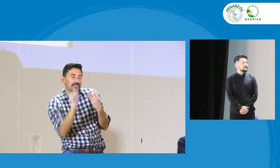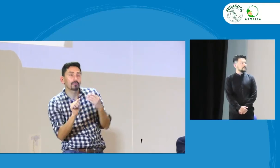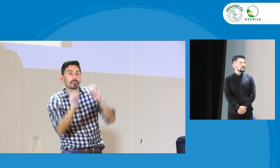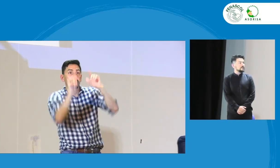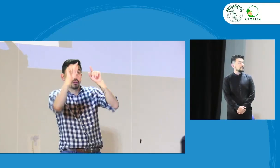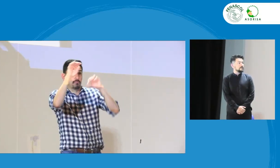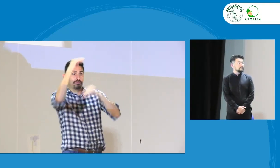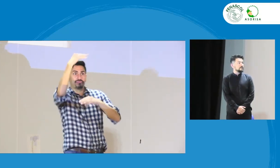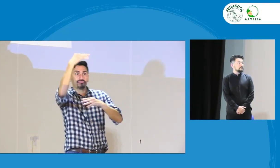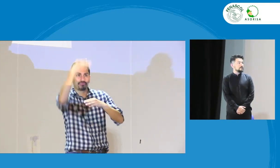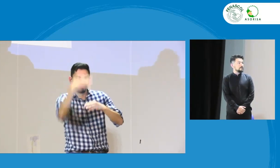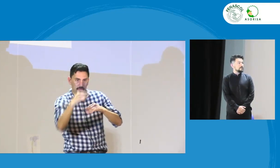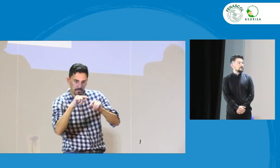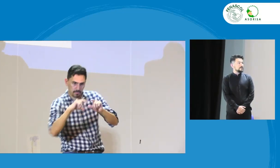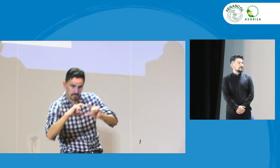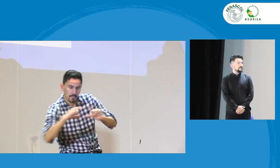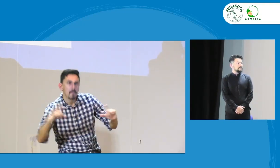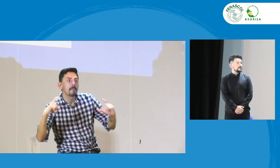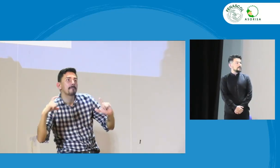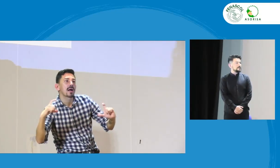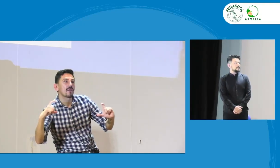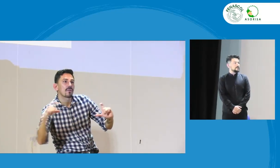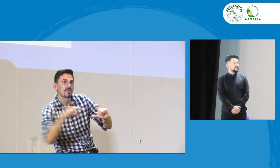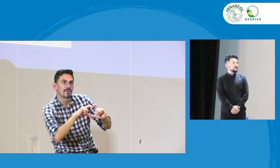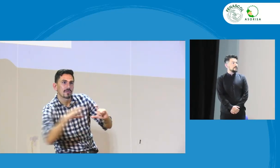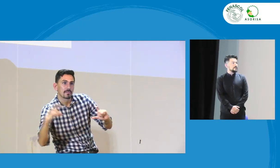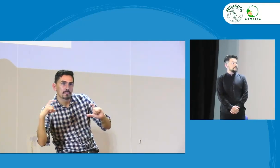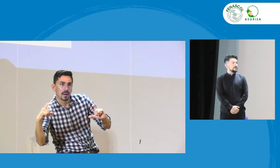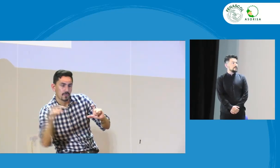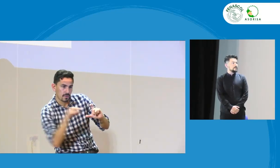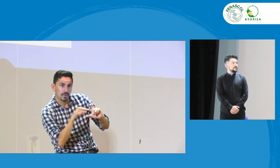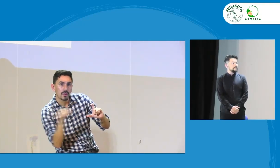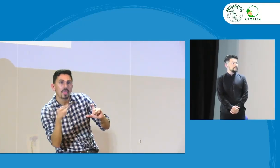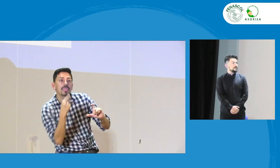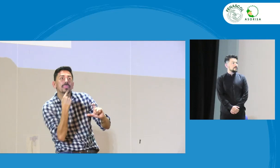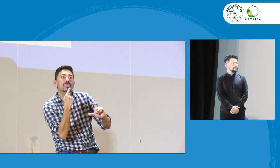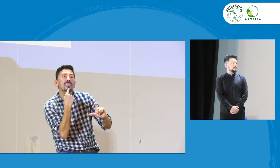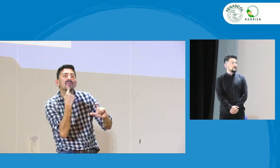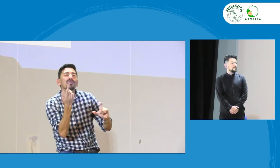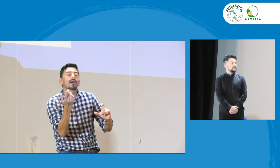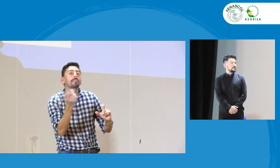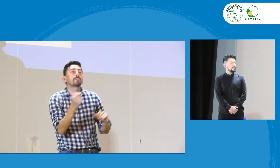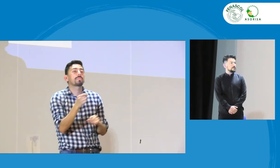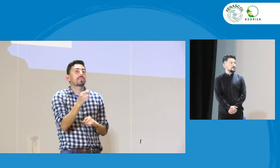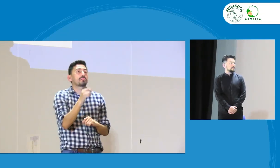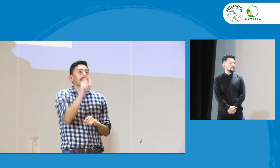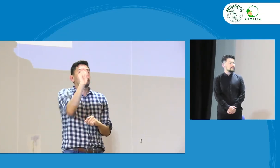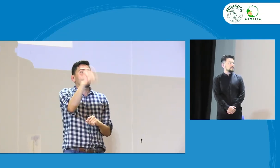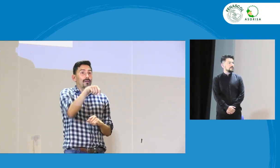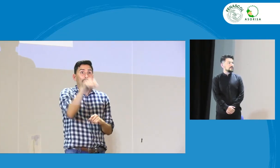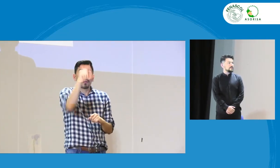van a ser parte, y hay un parágrafo que dice, literalmente, que la